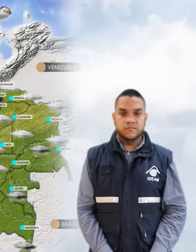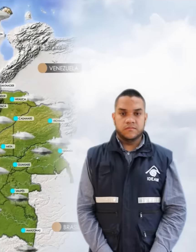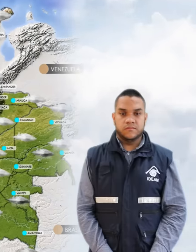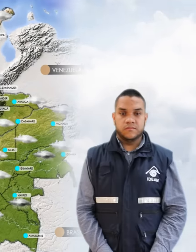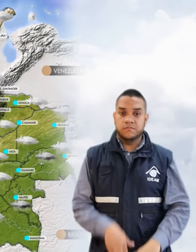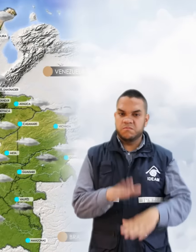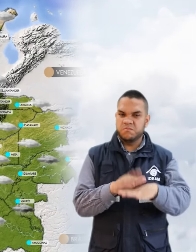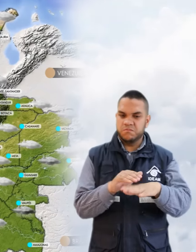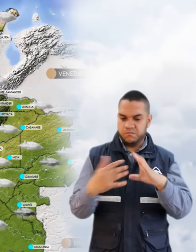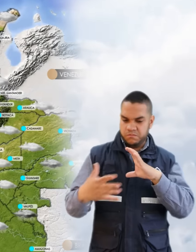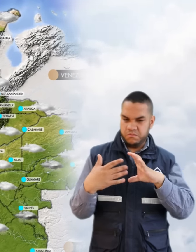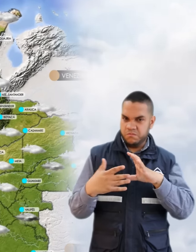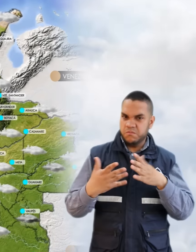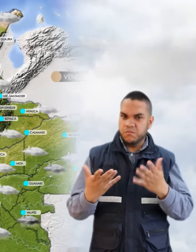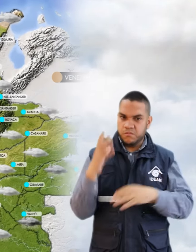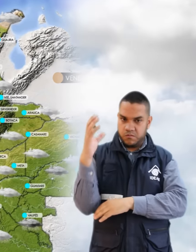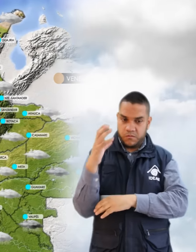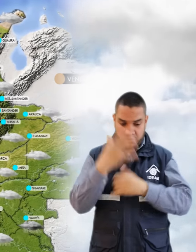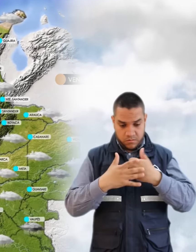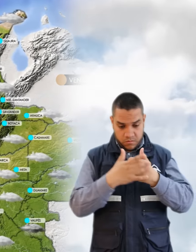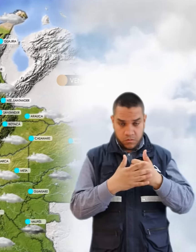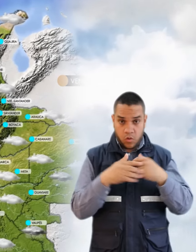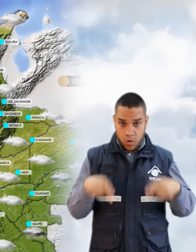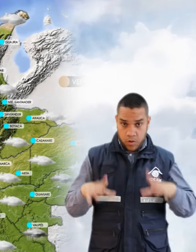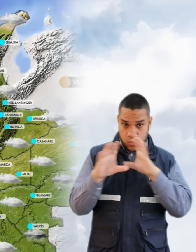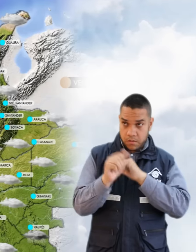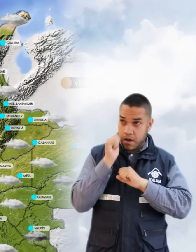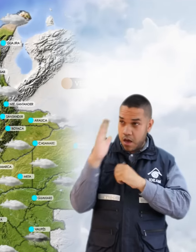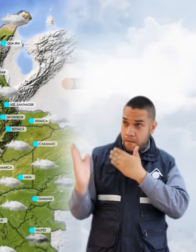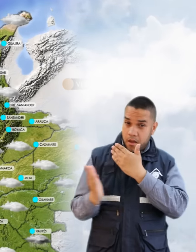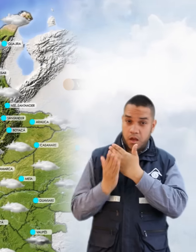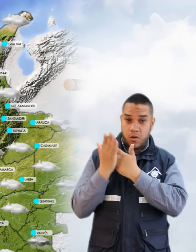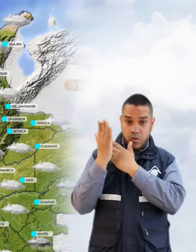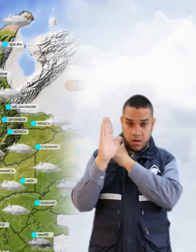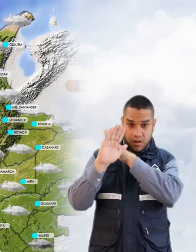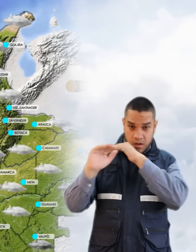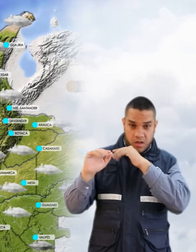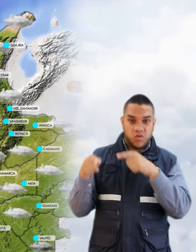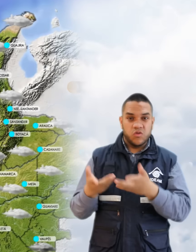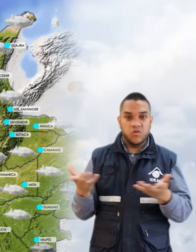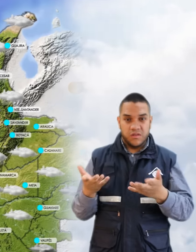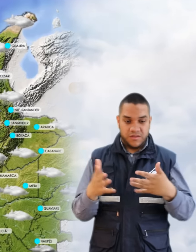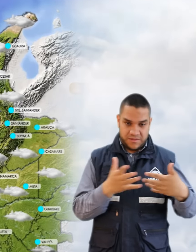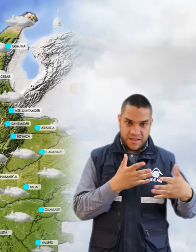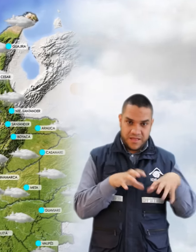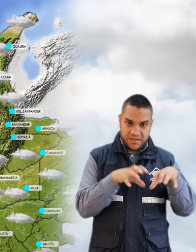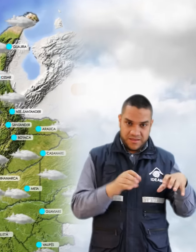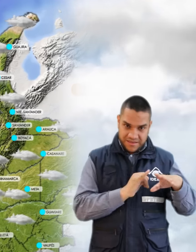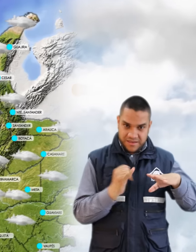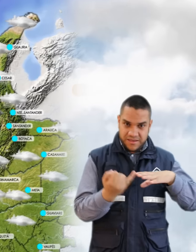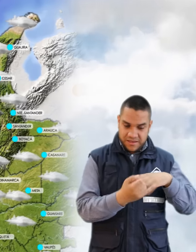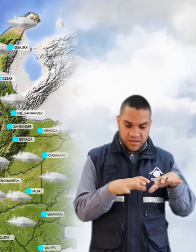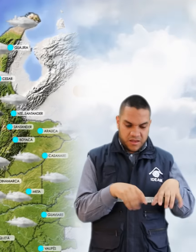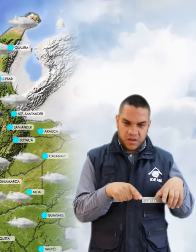El pronóstico para el territorio nacional para esta noche y madrugada mañana es el siguiente. Para el área de San Andrés y Providencia se prevén